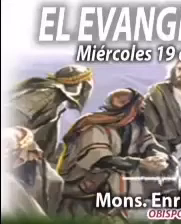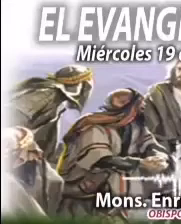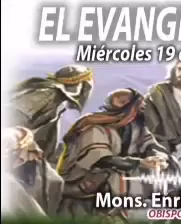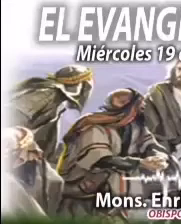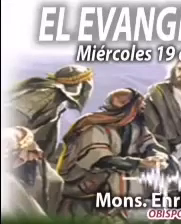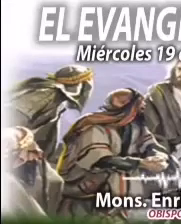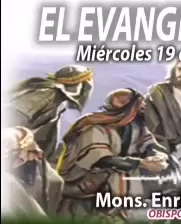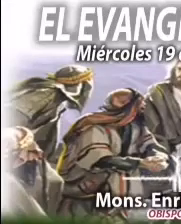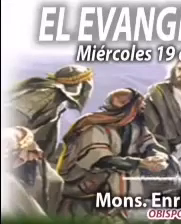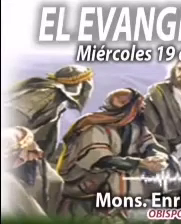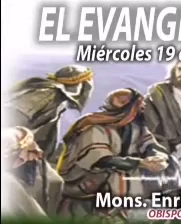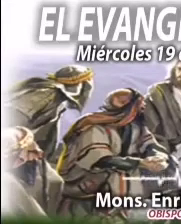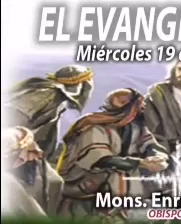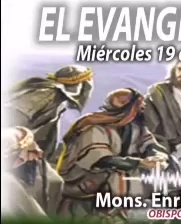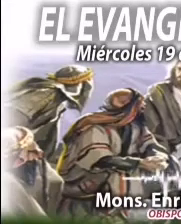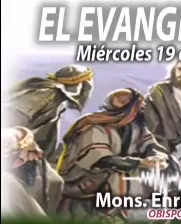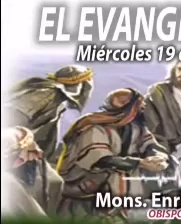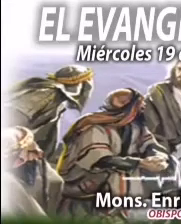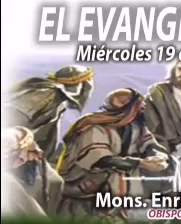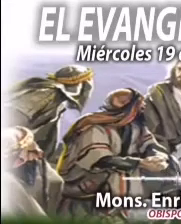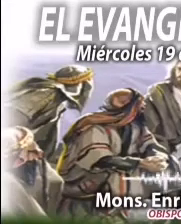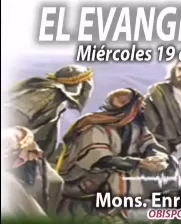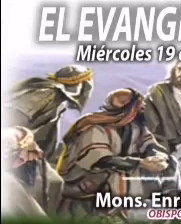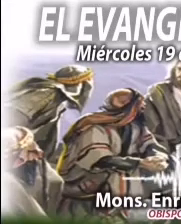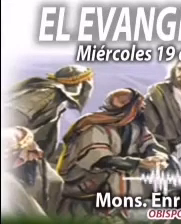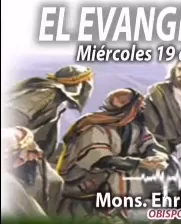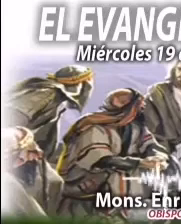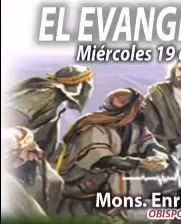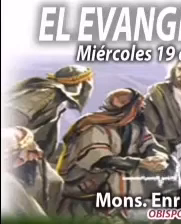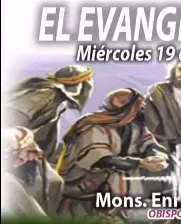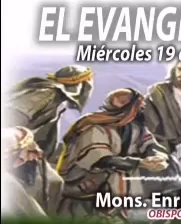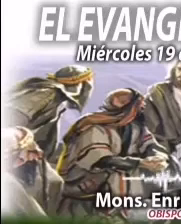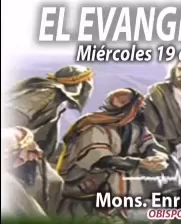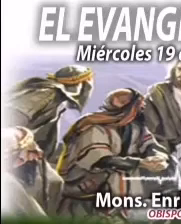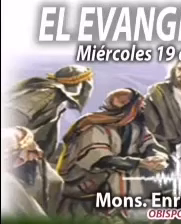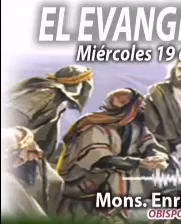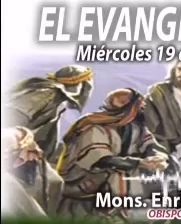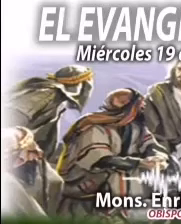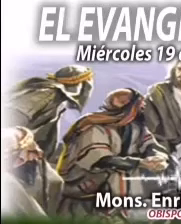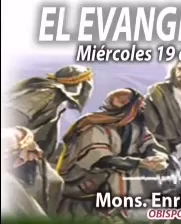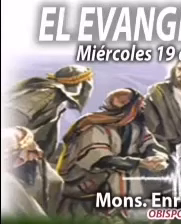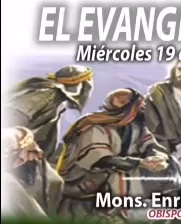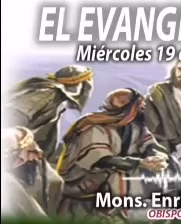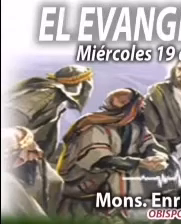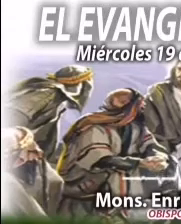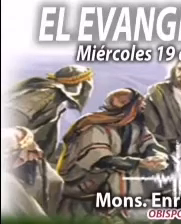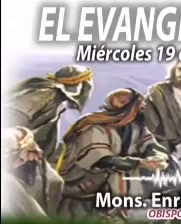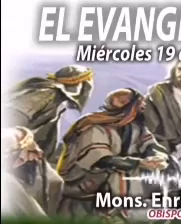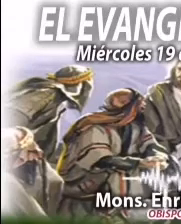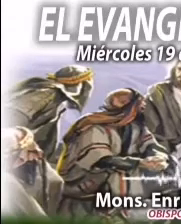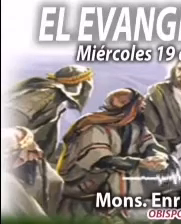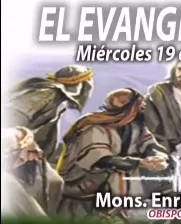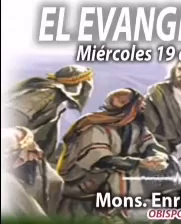Día a día, alimentándonos de la Palabra del Señor. En la voz de Monseñor Enrique Díaz,